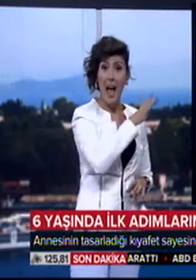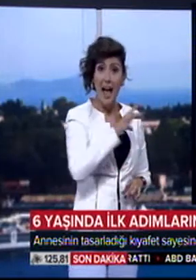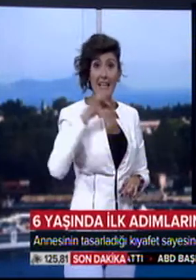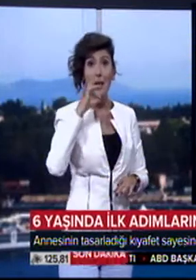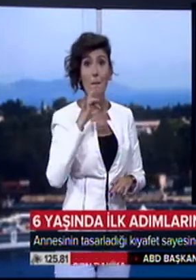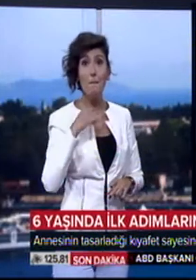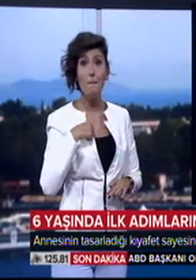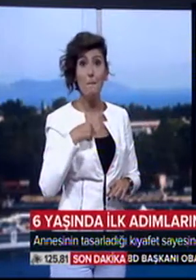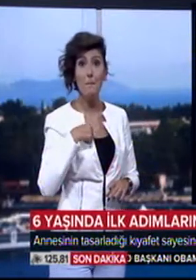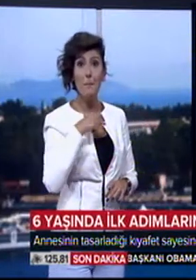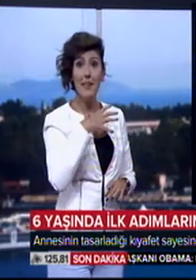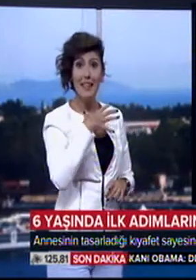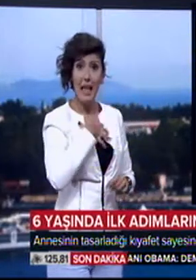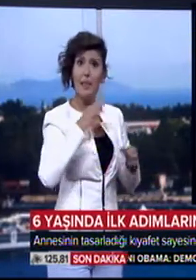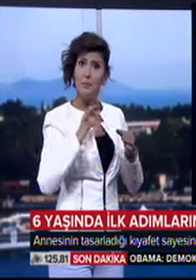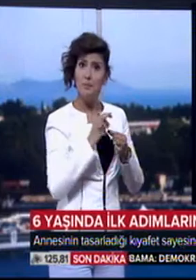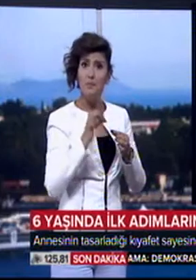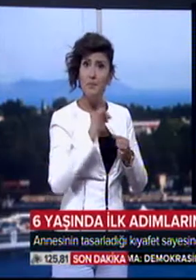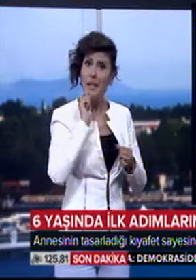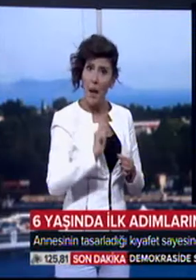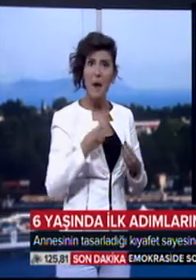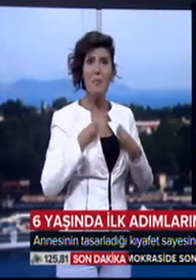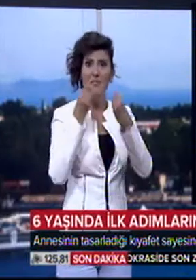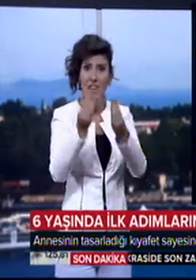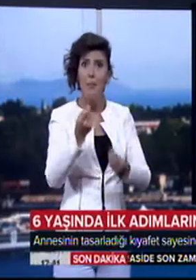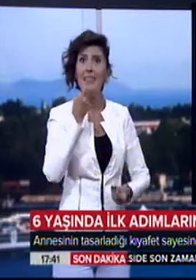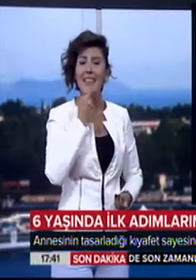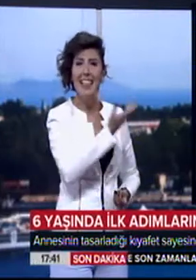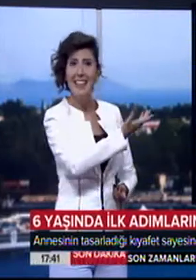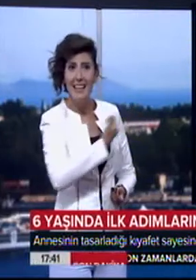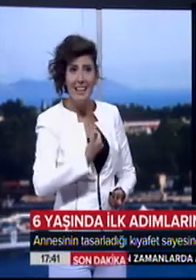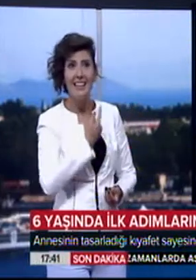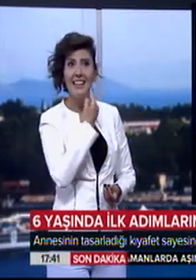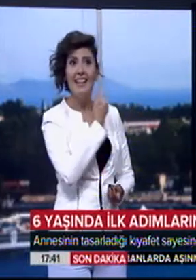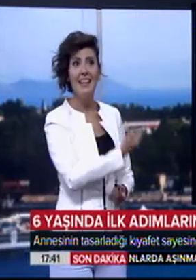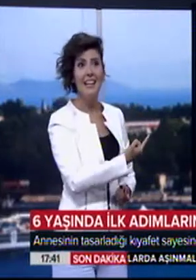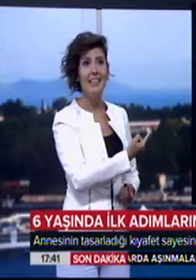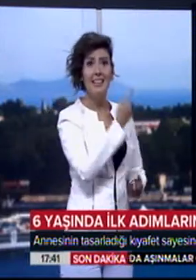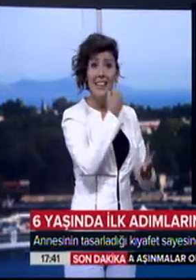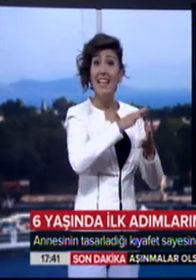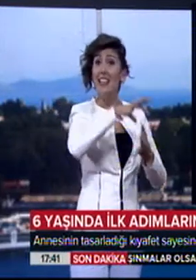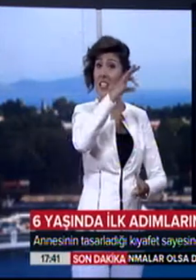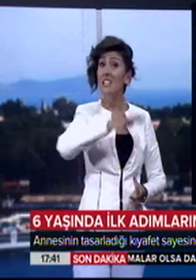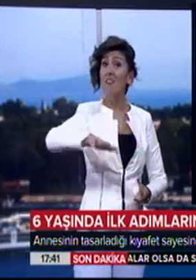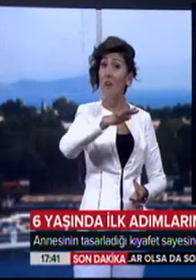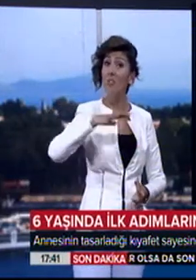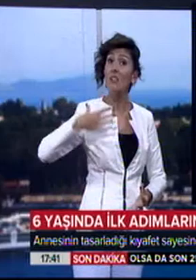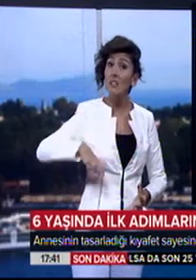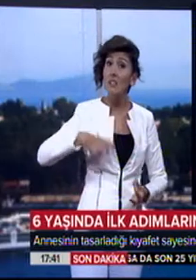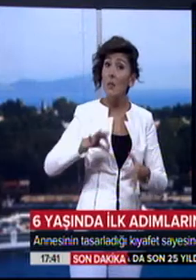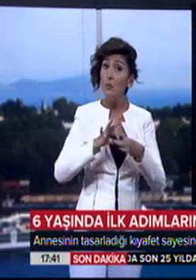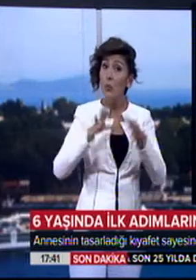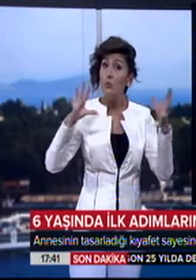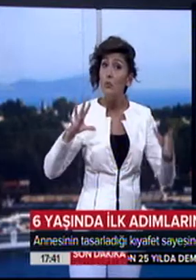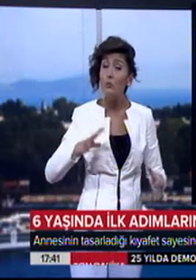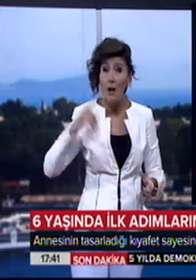olarak ben modelistim bunu kendim de yapabilirim söylemişti o dönemde. Demek ki insanlar istediği zaman çözüm de üretebiliyor.